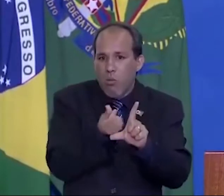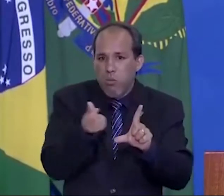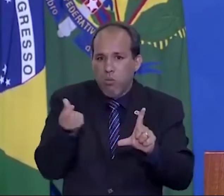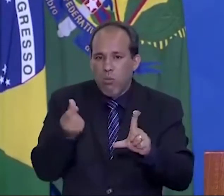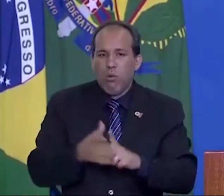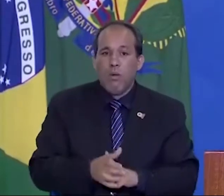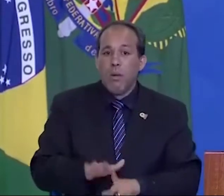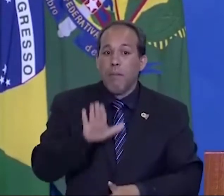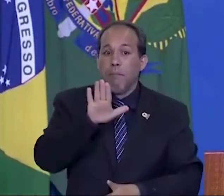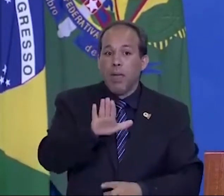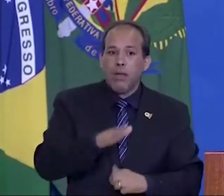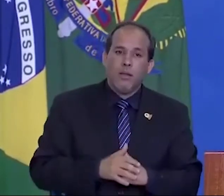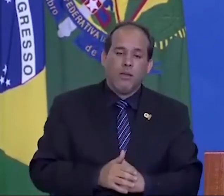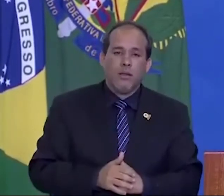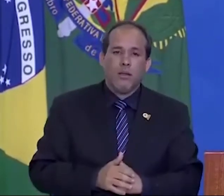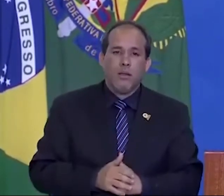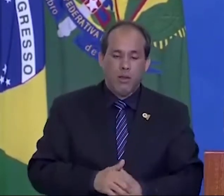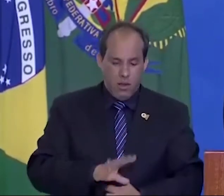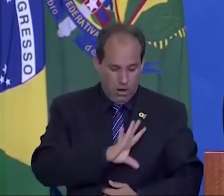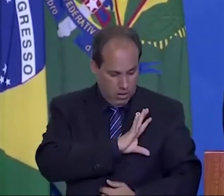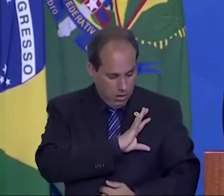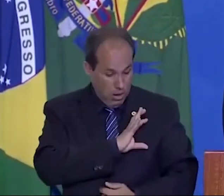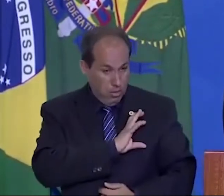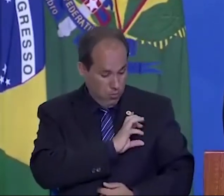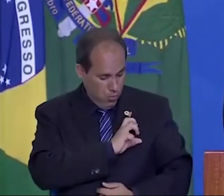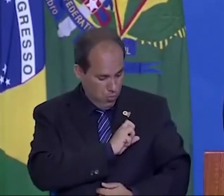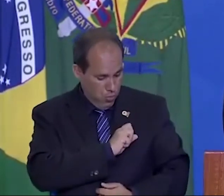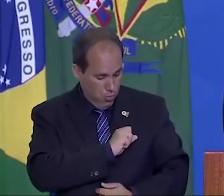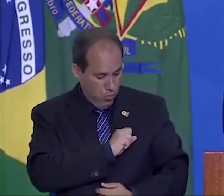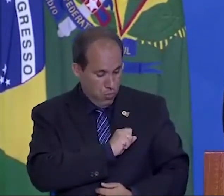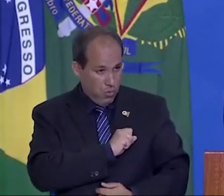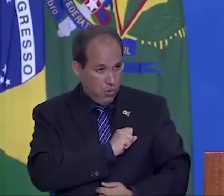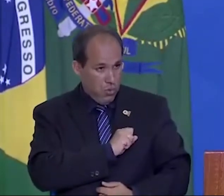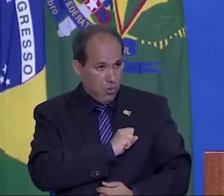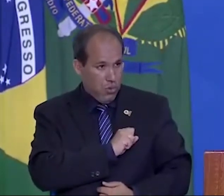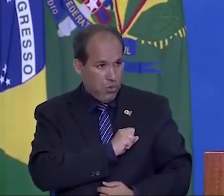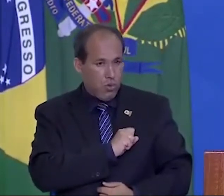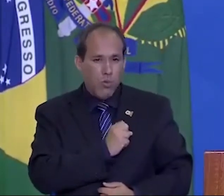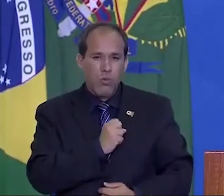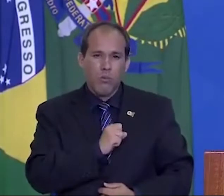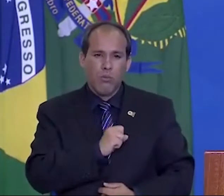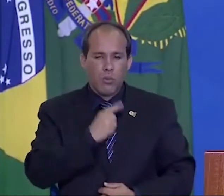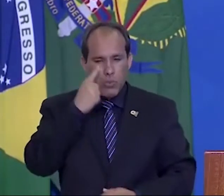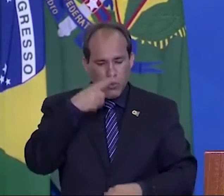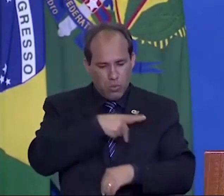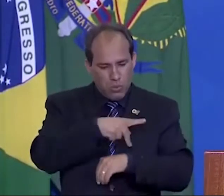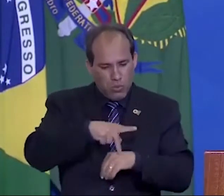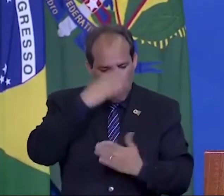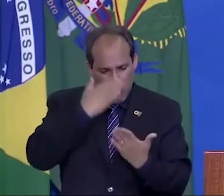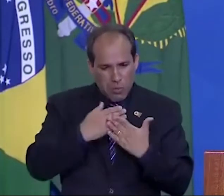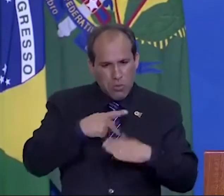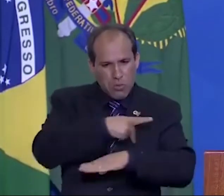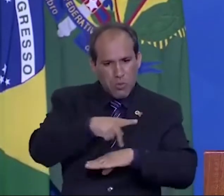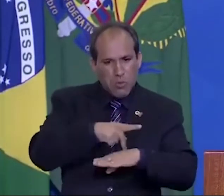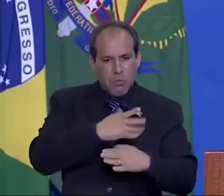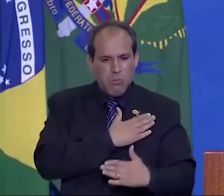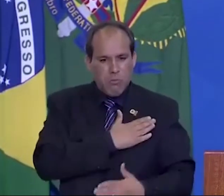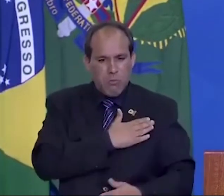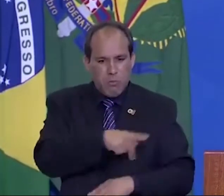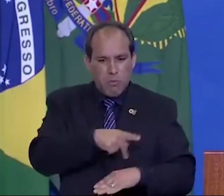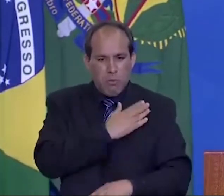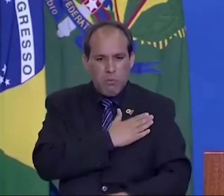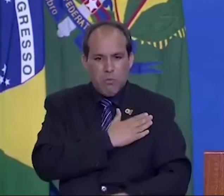Mas o amor, o patriotismo, a entrega